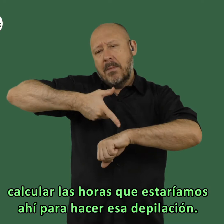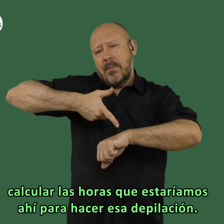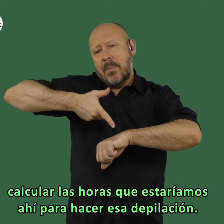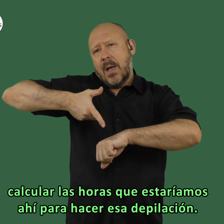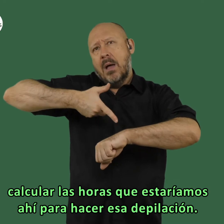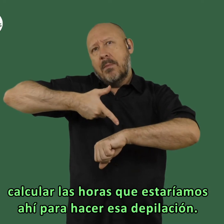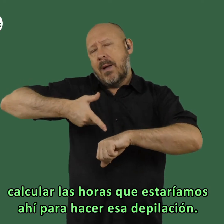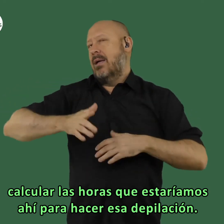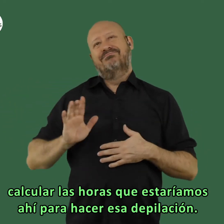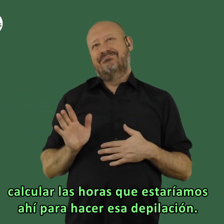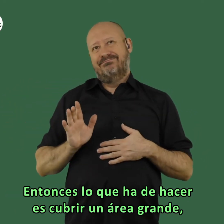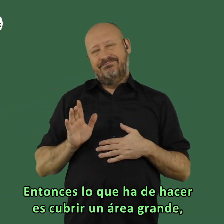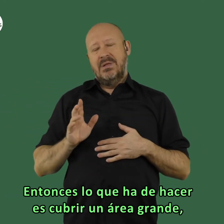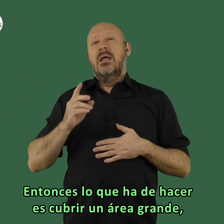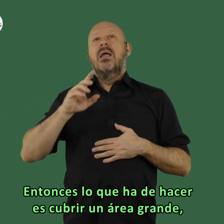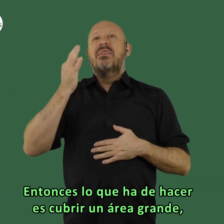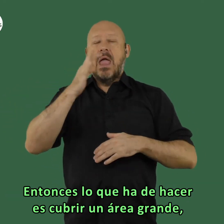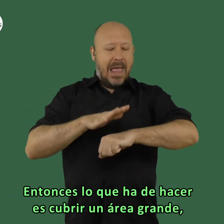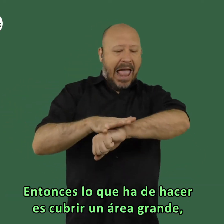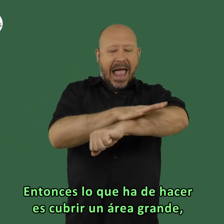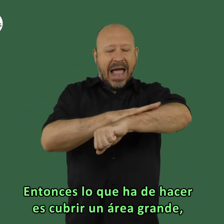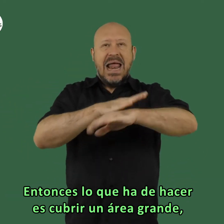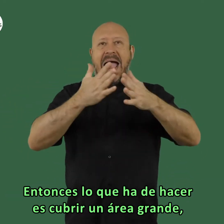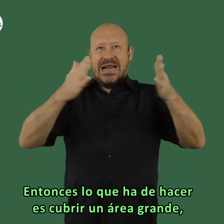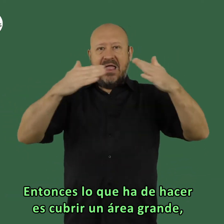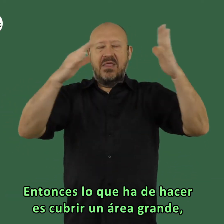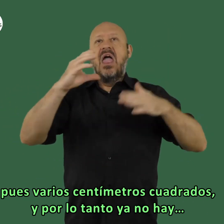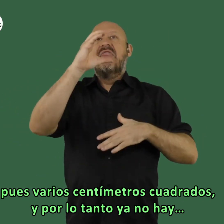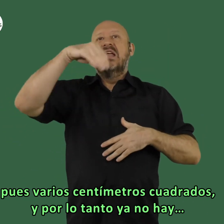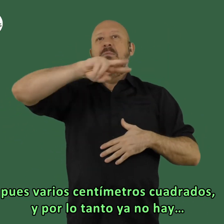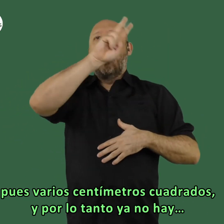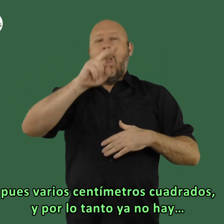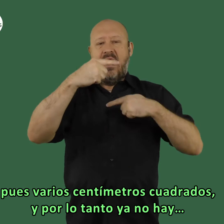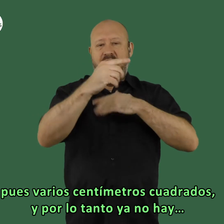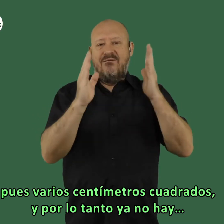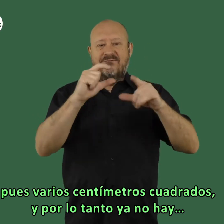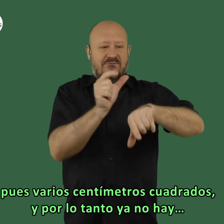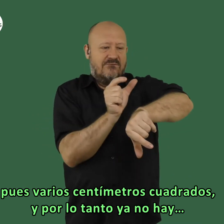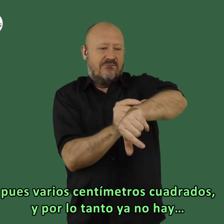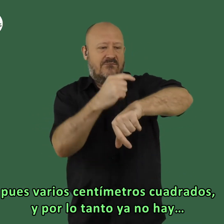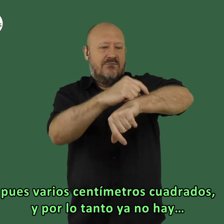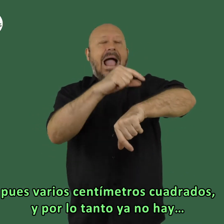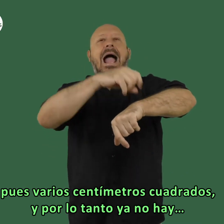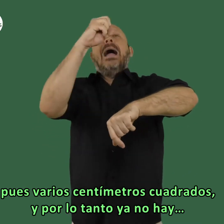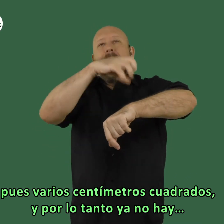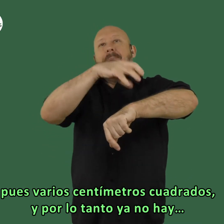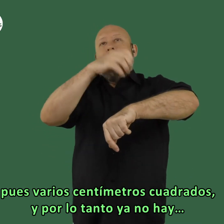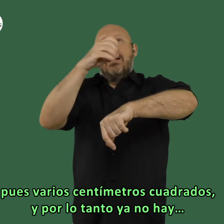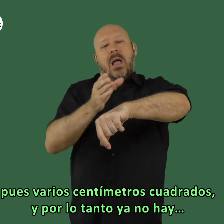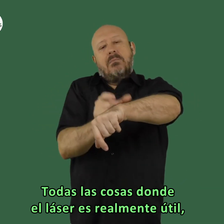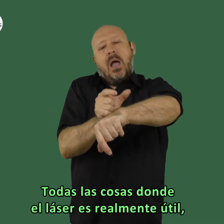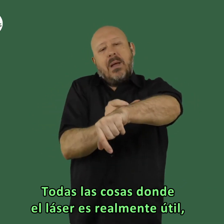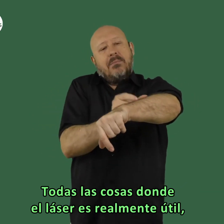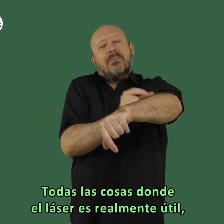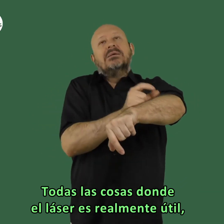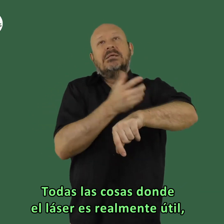horas que estaríamos ahí para hacer esa depilación entonces lo que ha de hacer es cubrir un área grande pues varios centímetros cuadrados y por lo tanto ya no hay